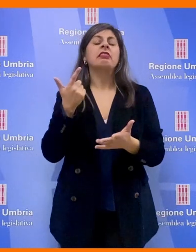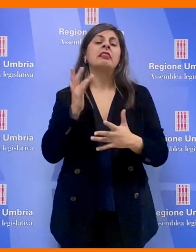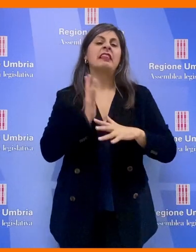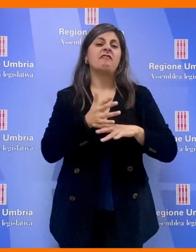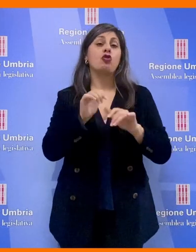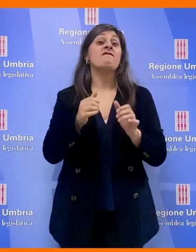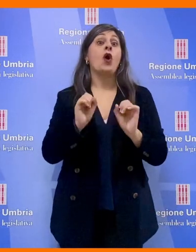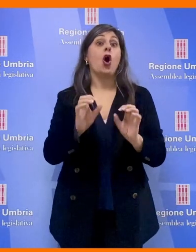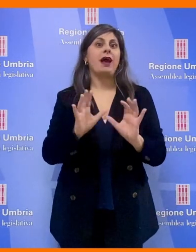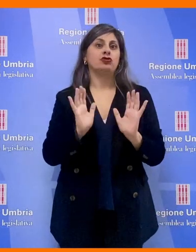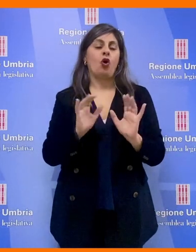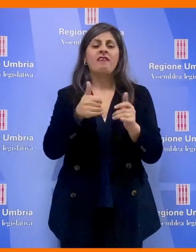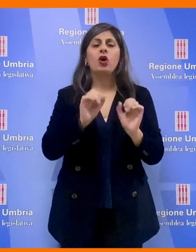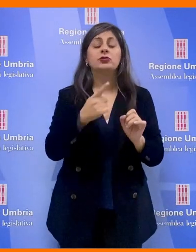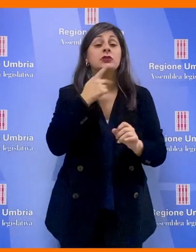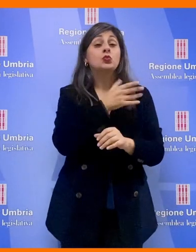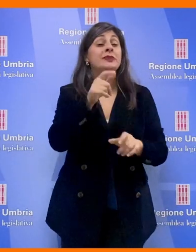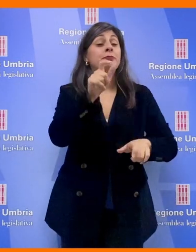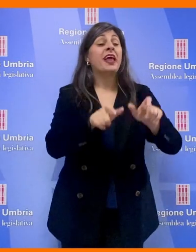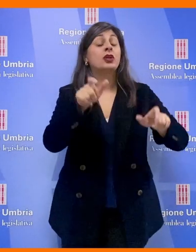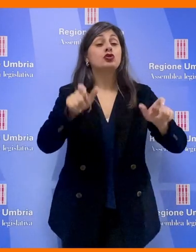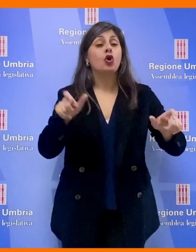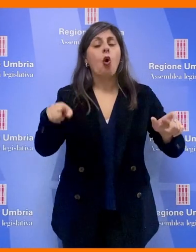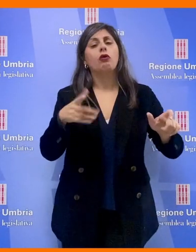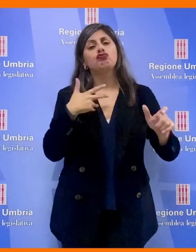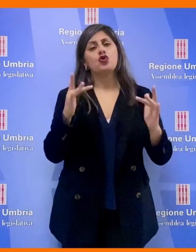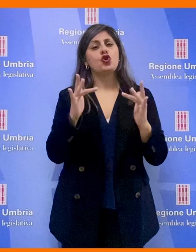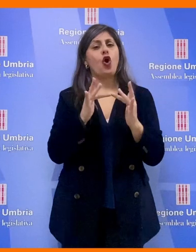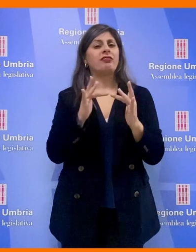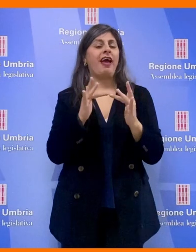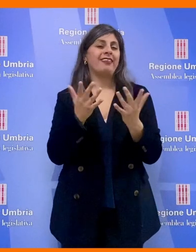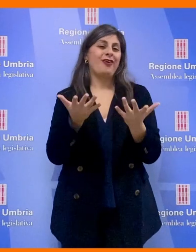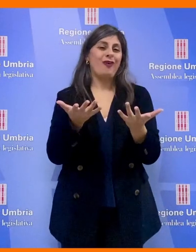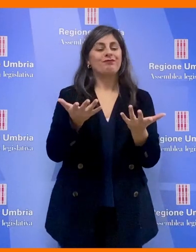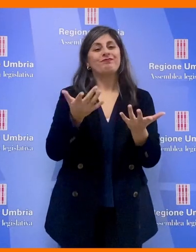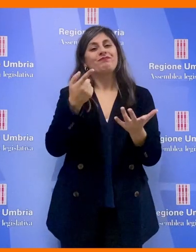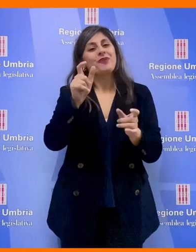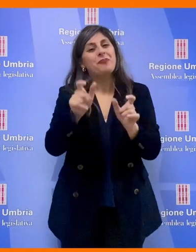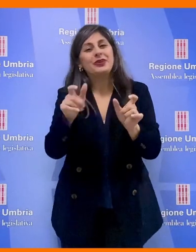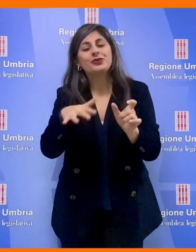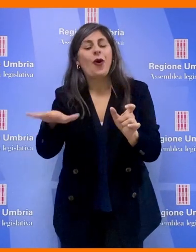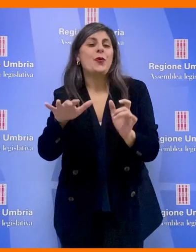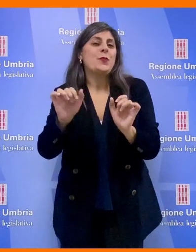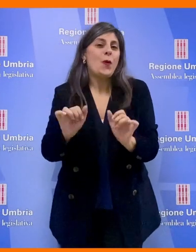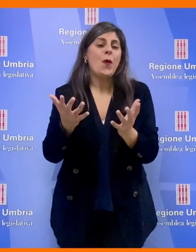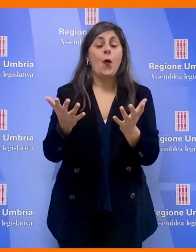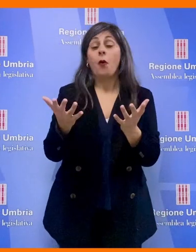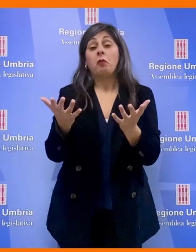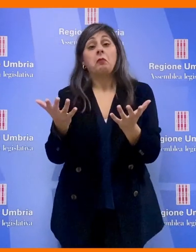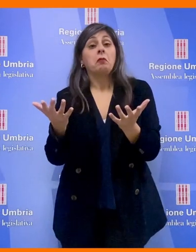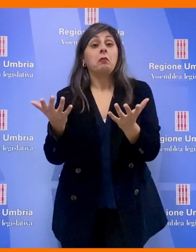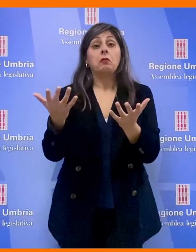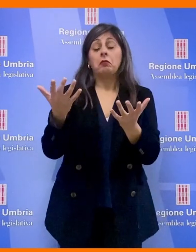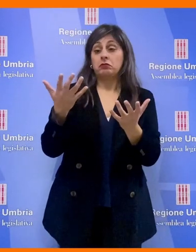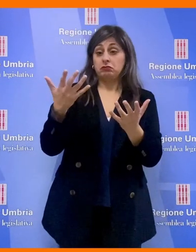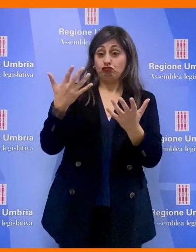la formazione di tutte le persone che in qualche maniera sono a contatto con le persone che magari possono compiere